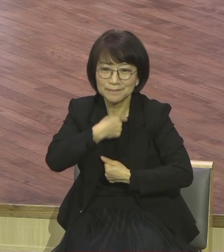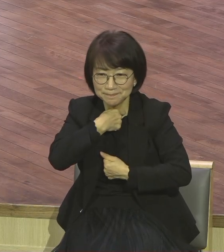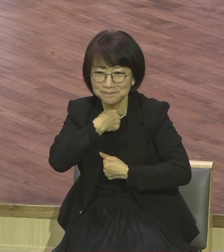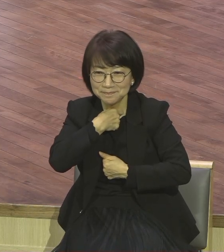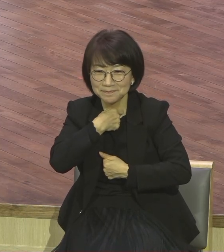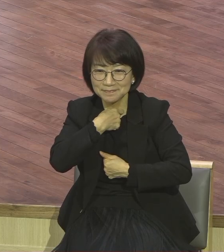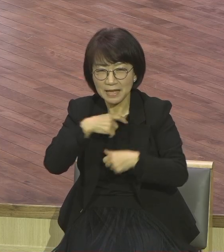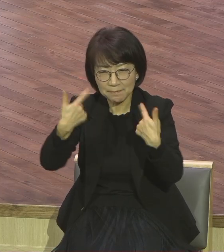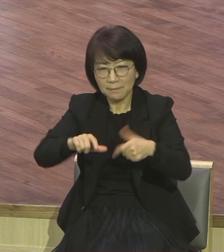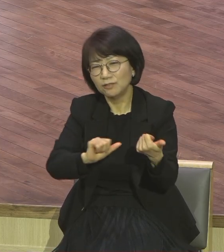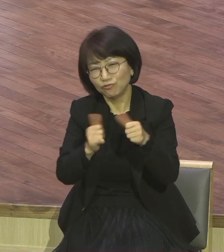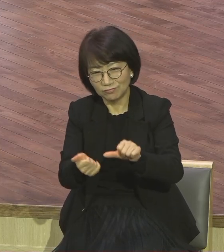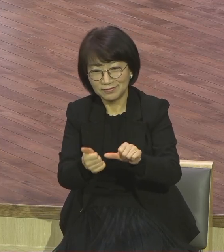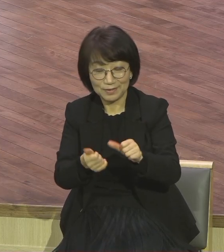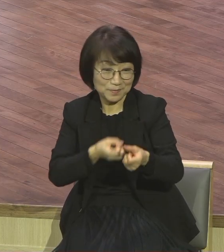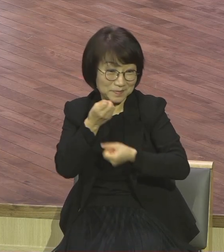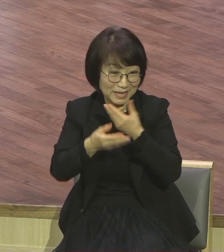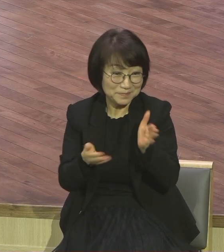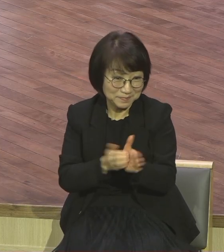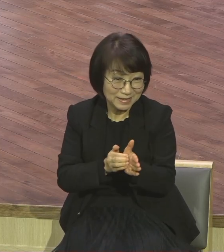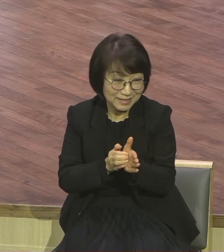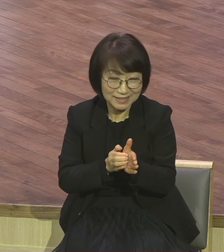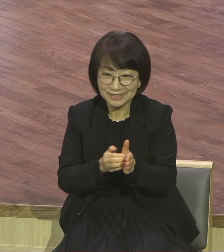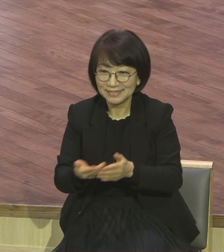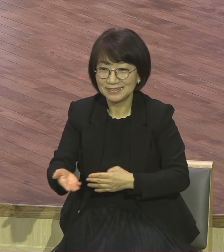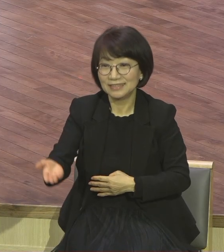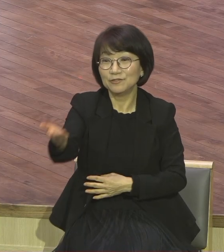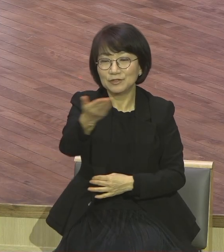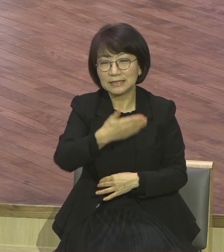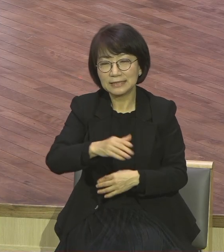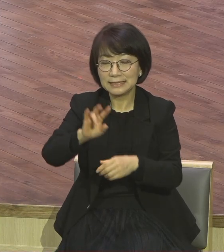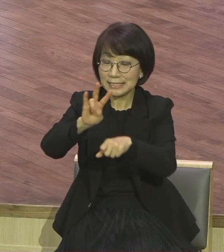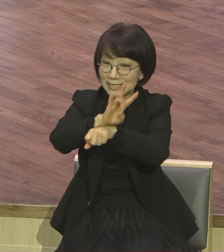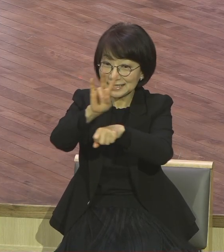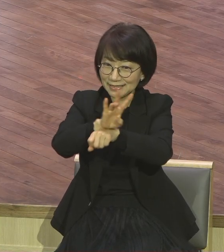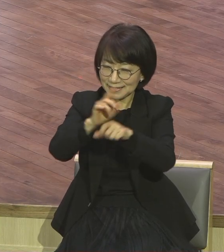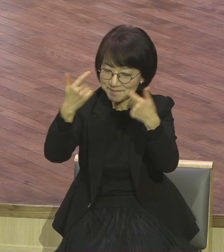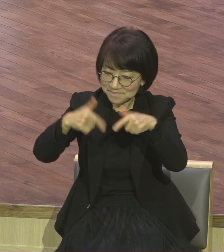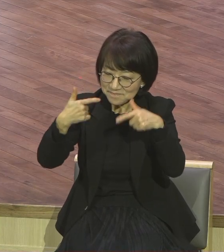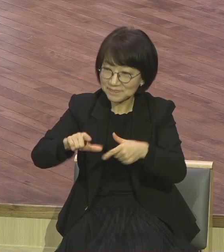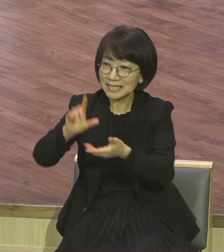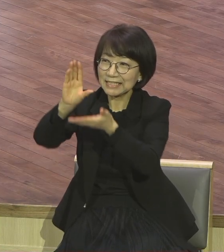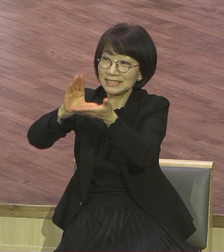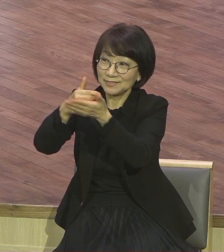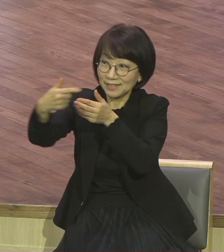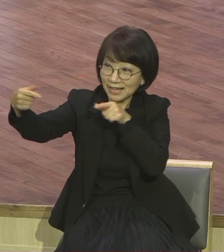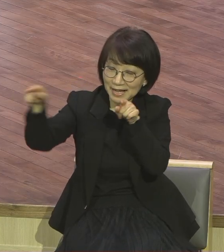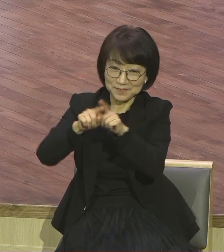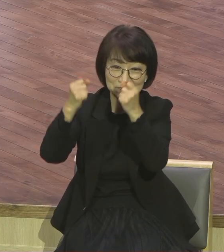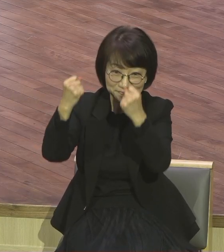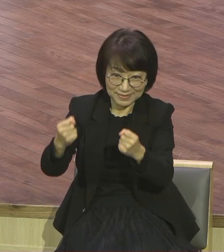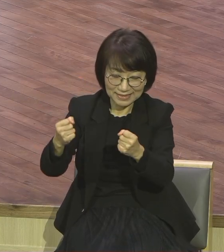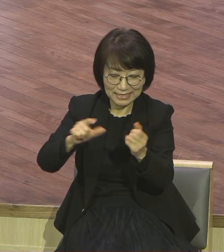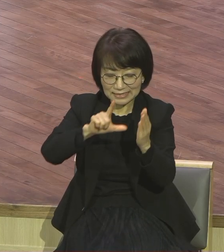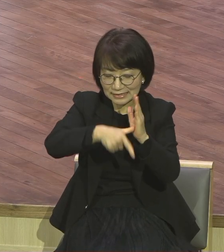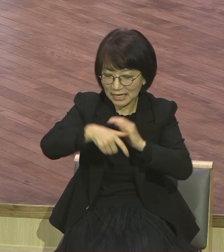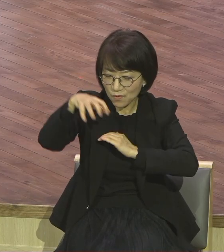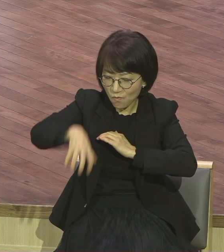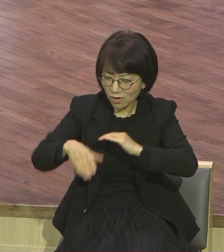24시 그리스도와 함께하는 이 비밀 시공공간을 초월하는 성의 능력을 매일 매일